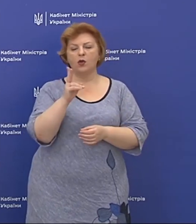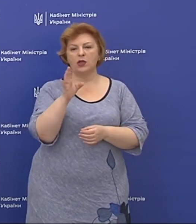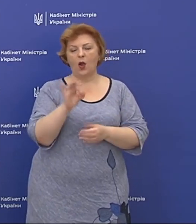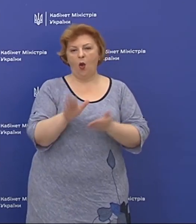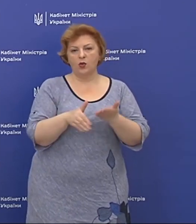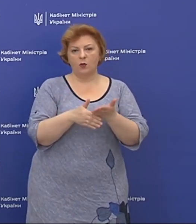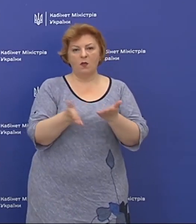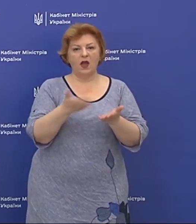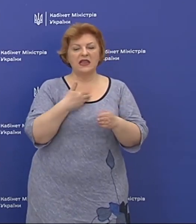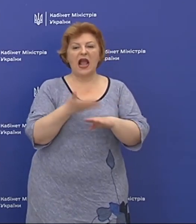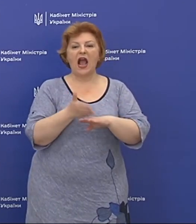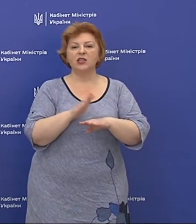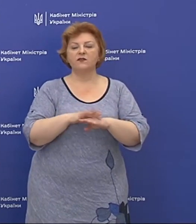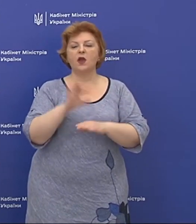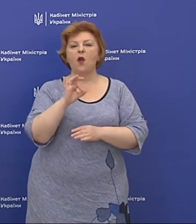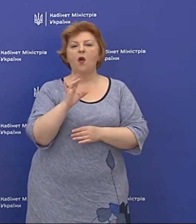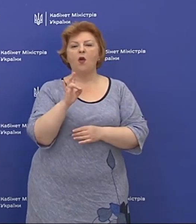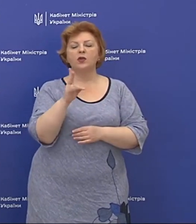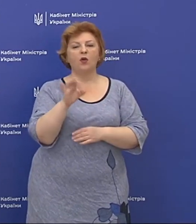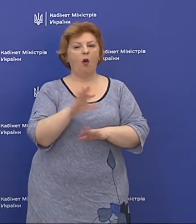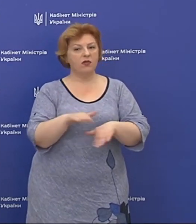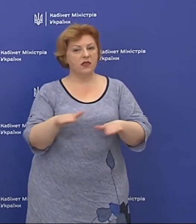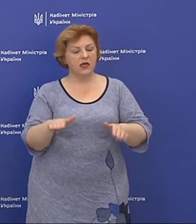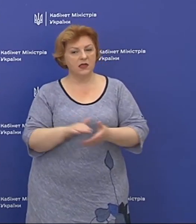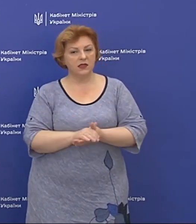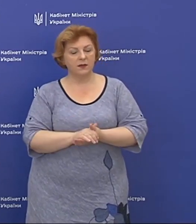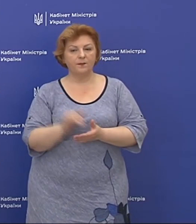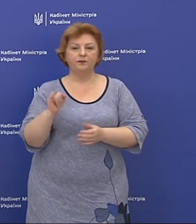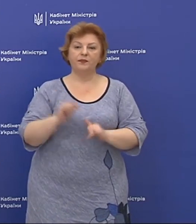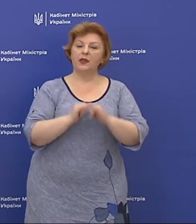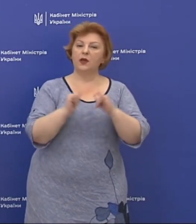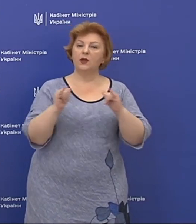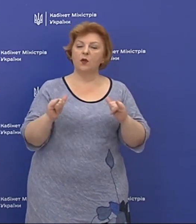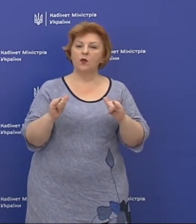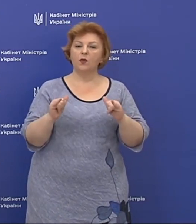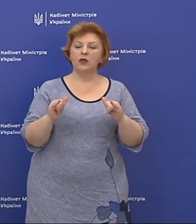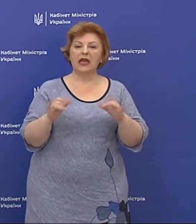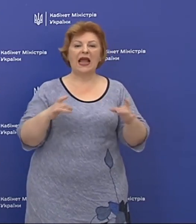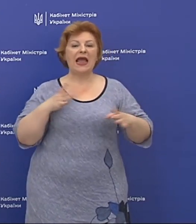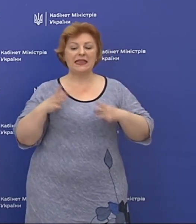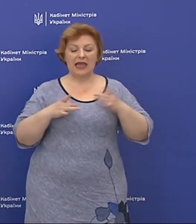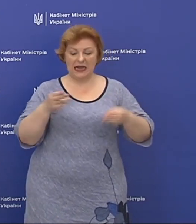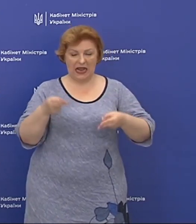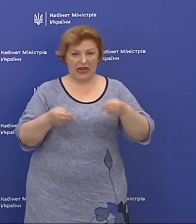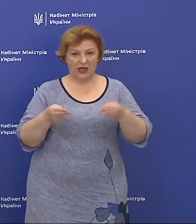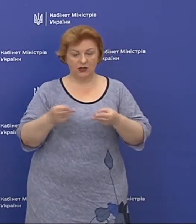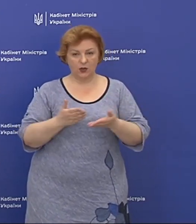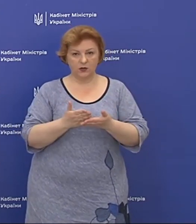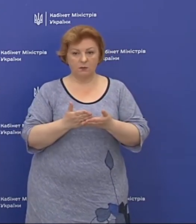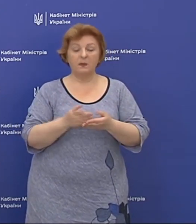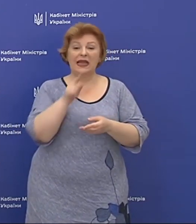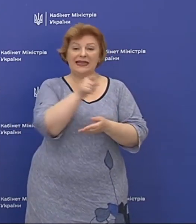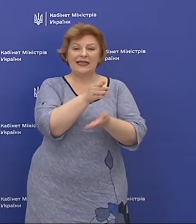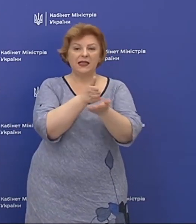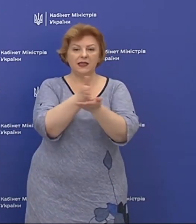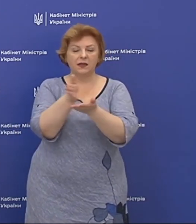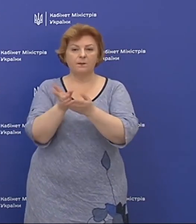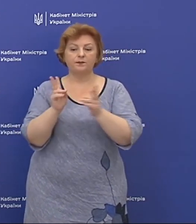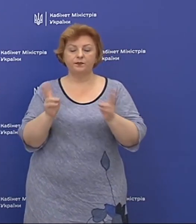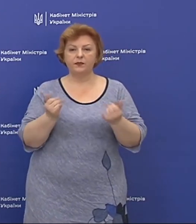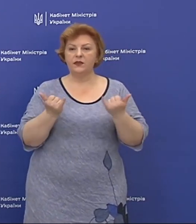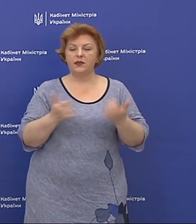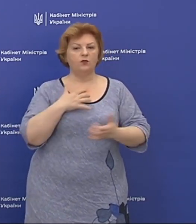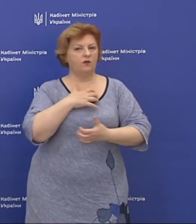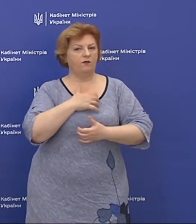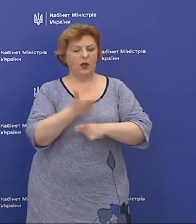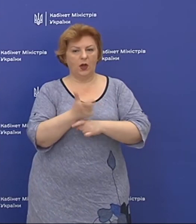допомога нашим важким онкологічним дітям. Це і розвиток нейрохірургічної служби, і це і ті напрямки, які сьогодні дуже